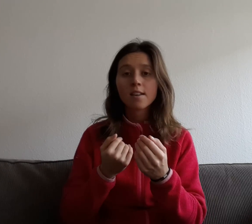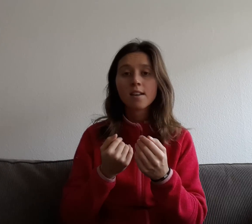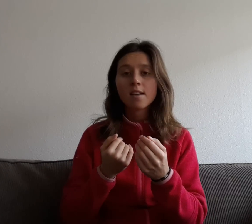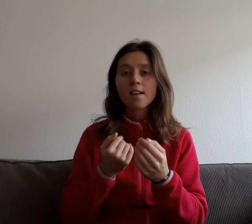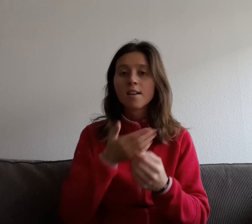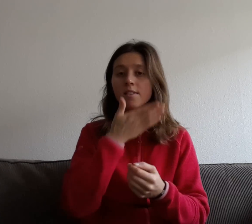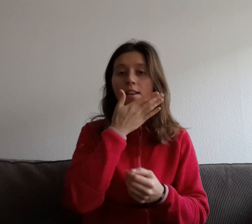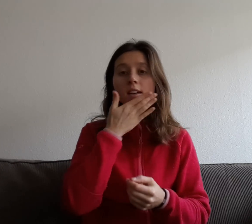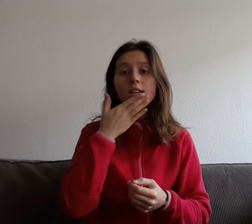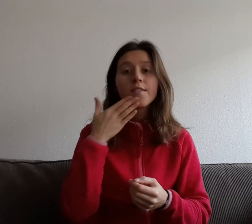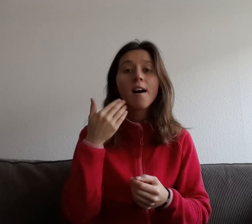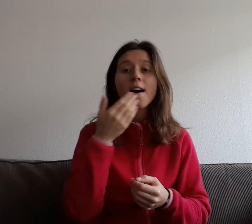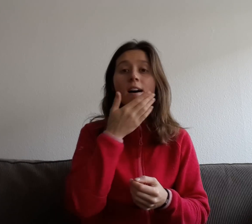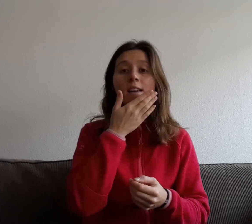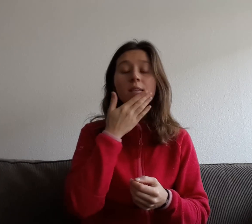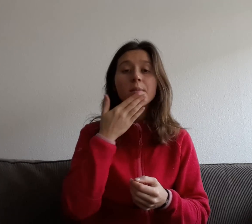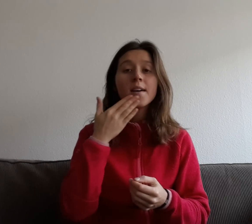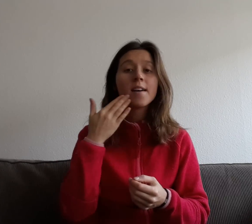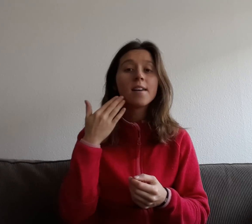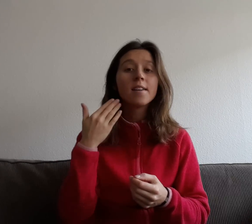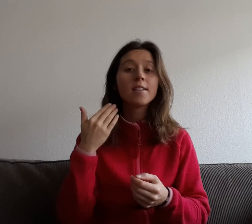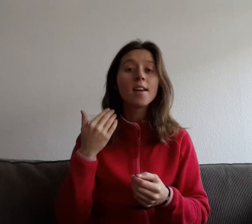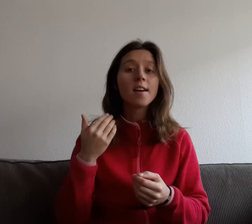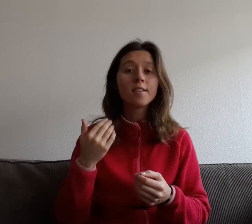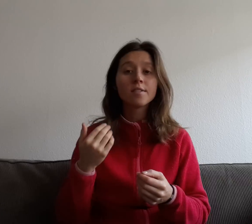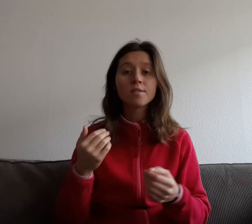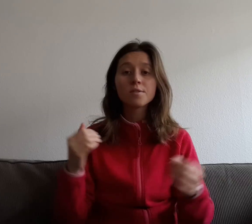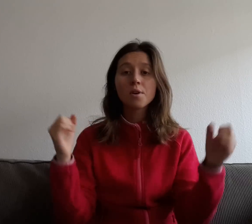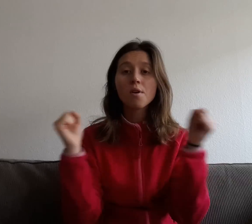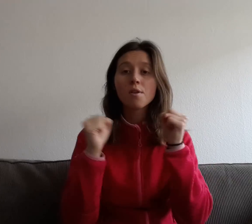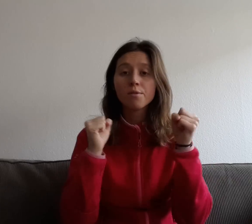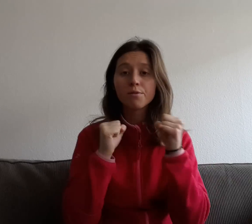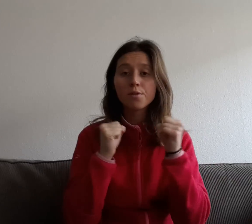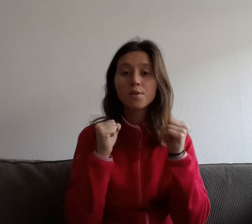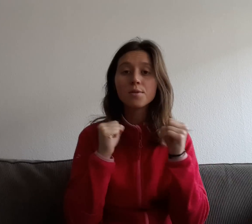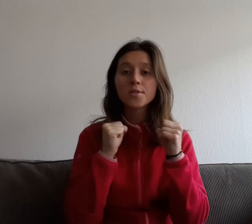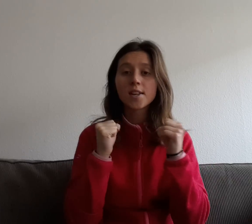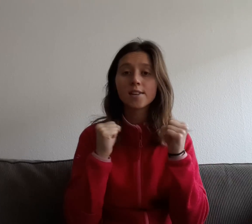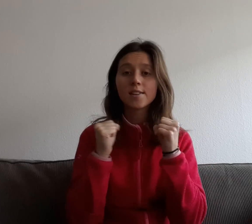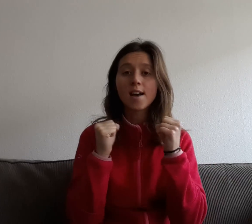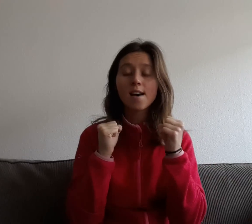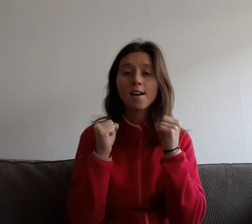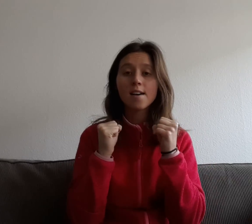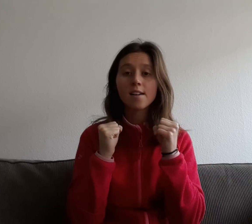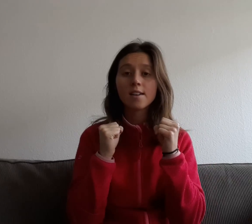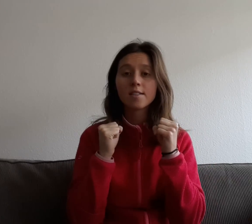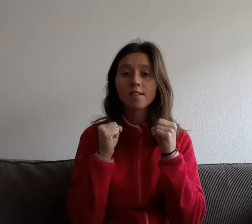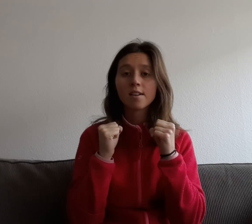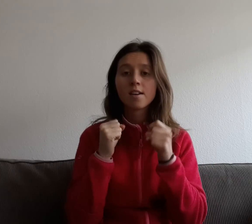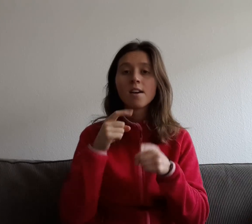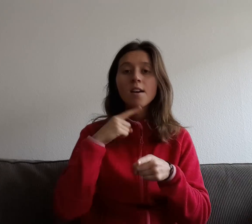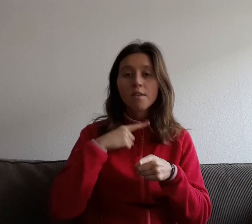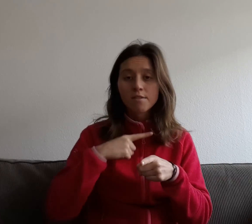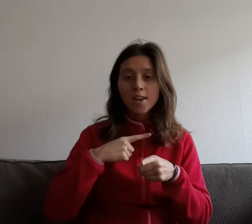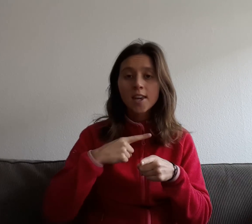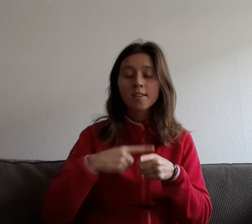det värmer den som frusar natt. Vi